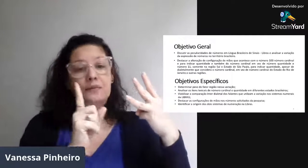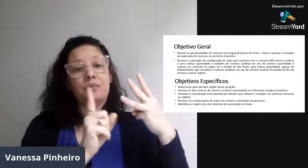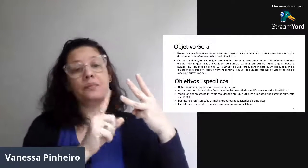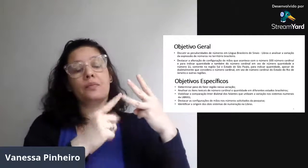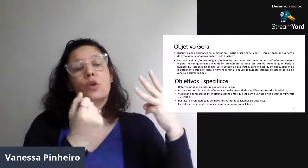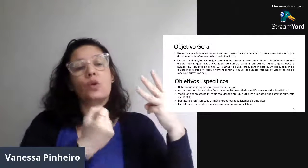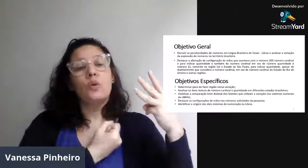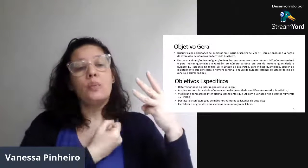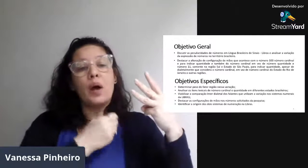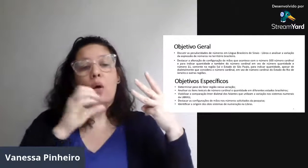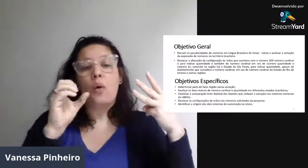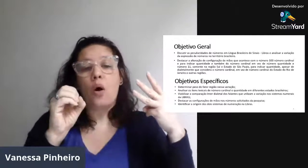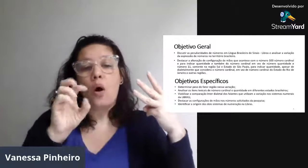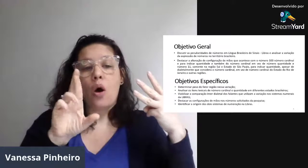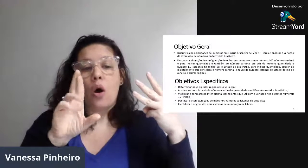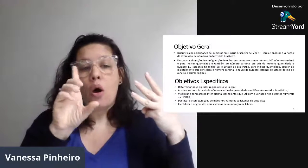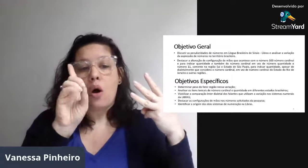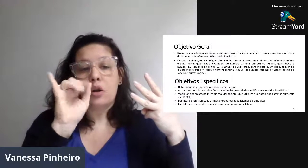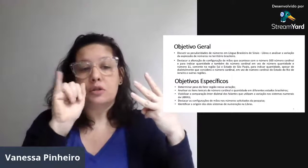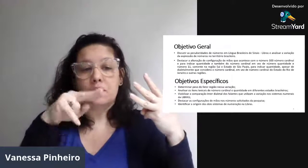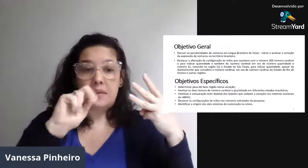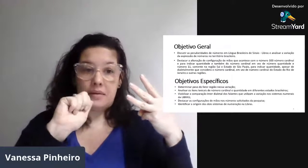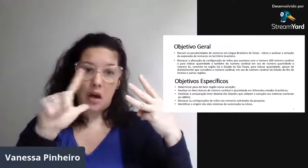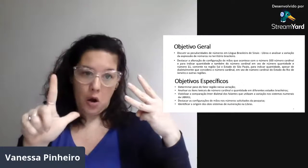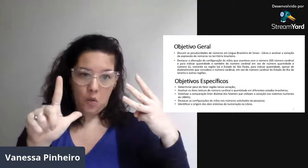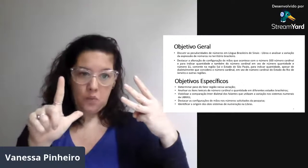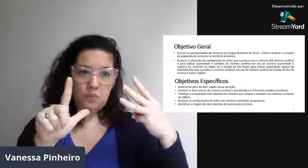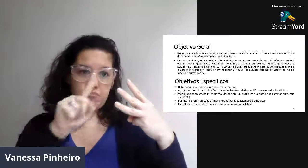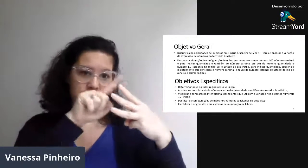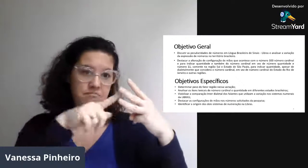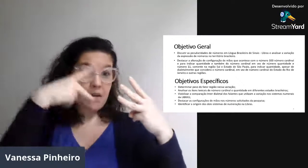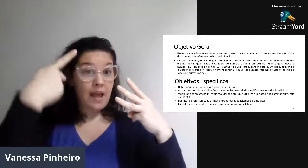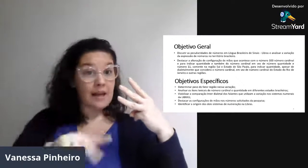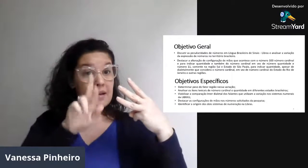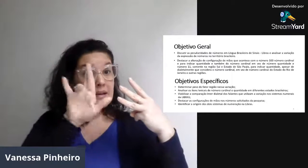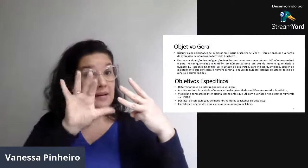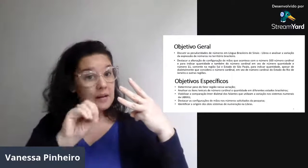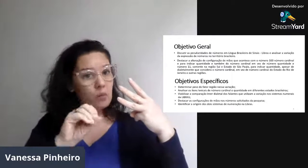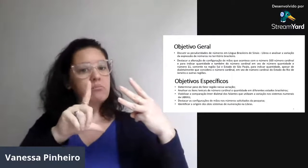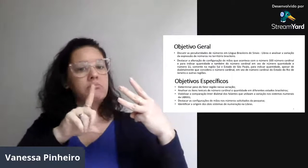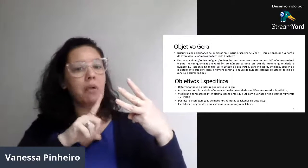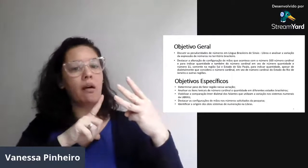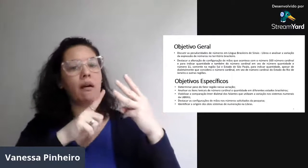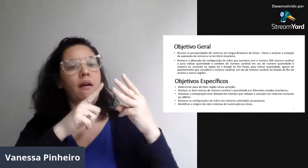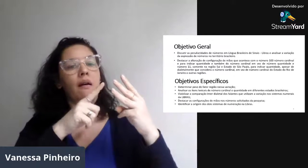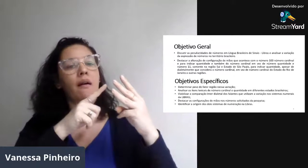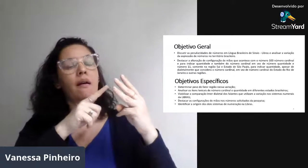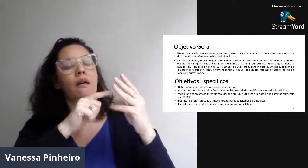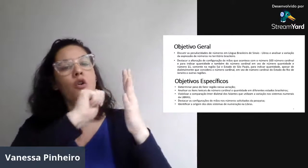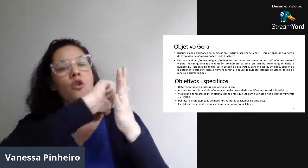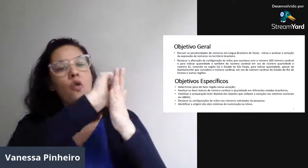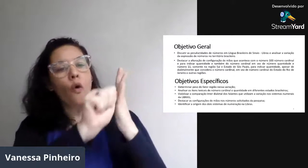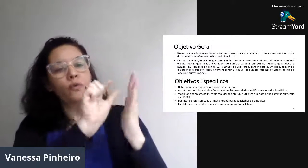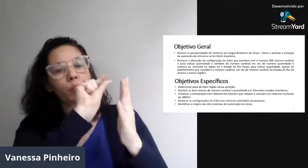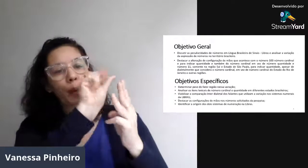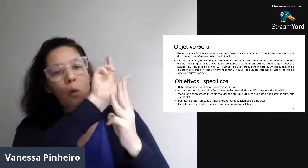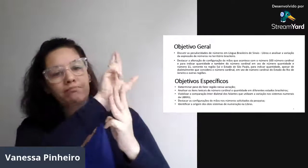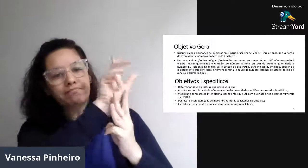Número quantitativo e numeral ordinal. Isso aqui no Rio tem essa diferenciação de